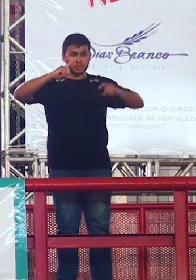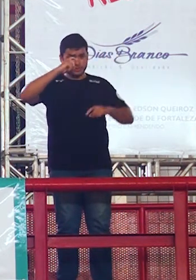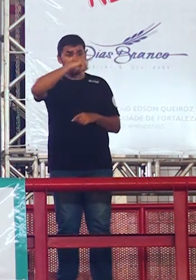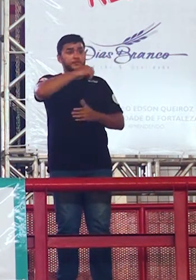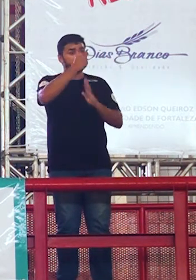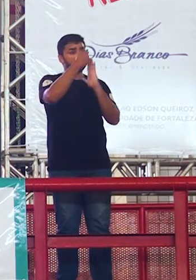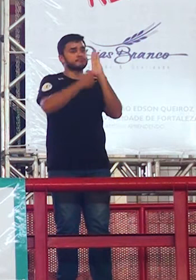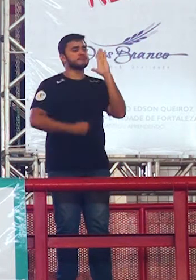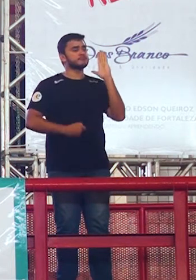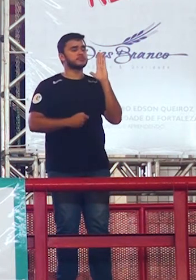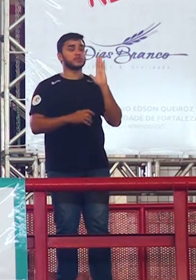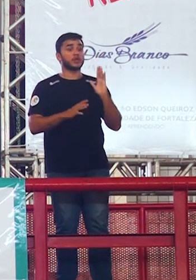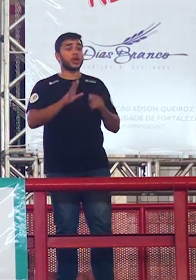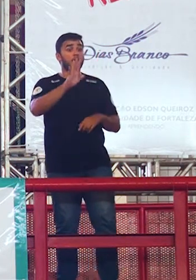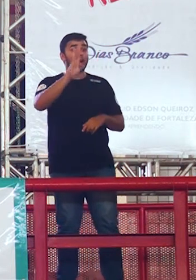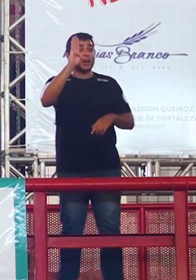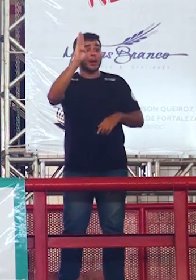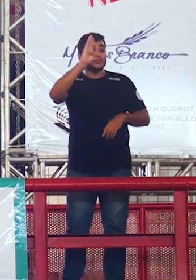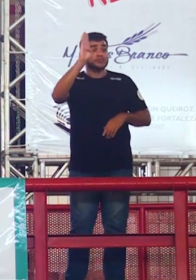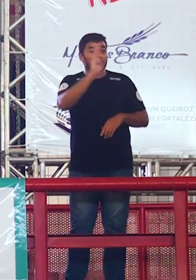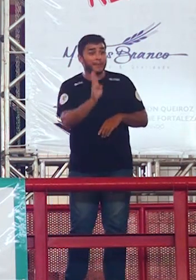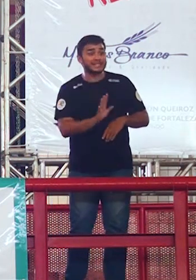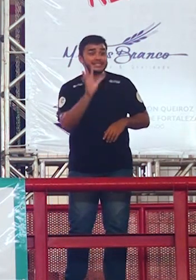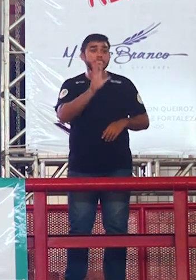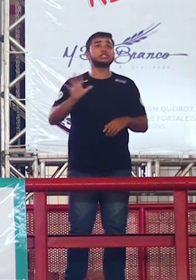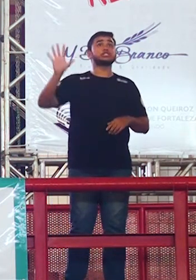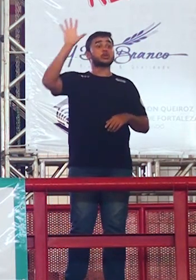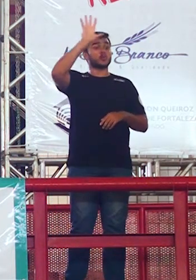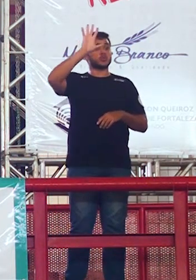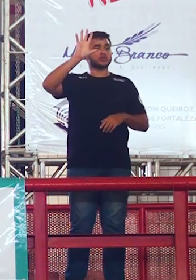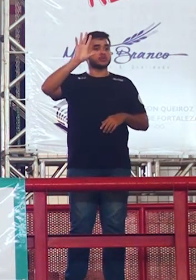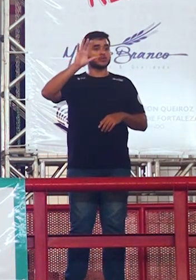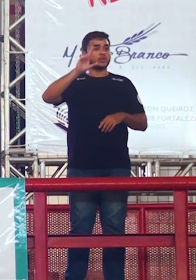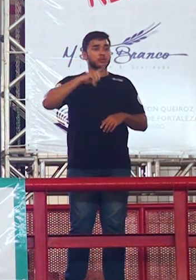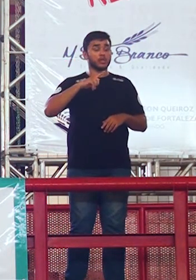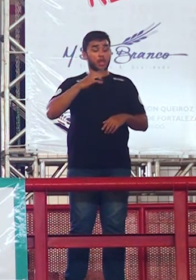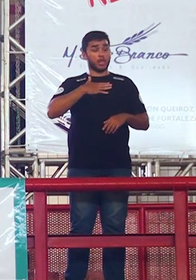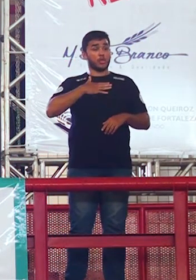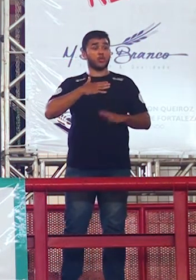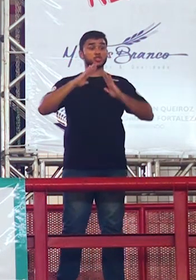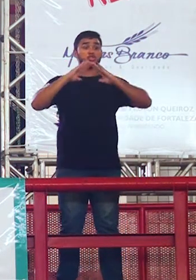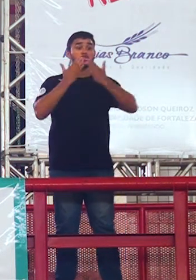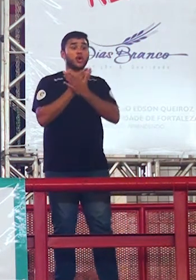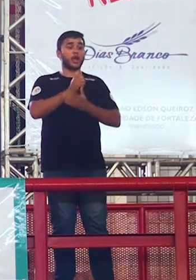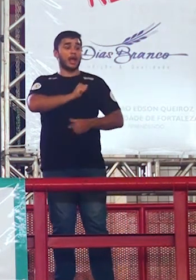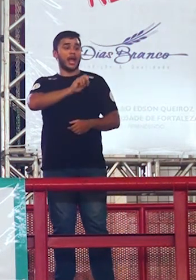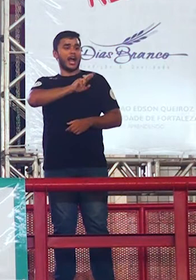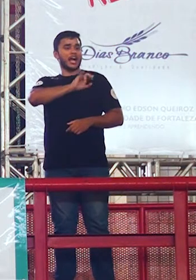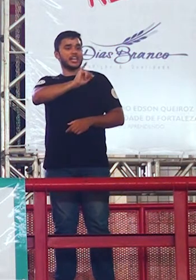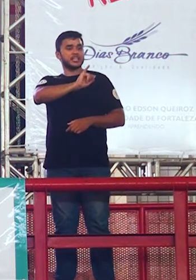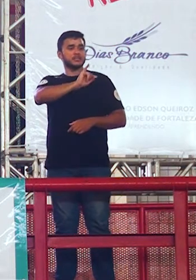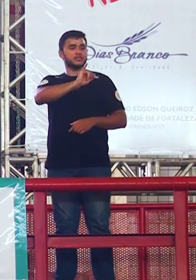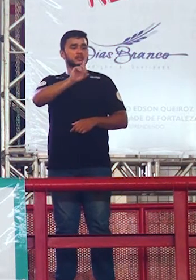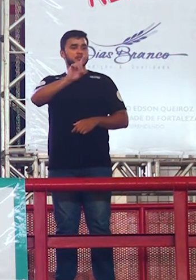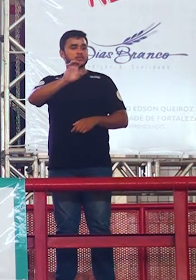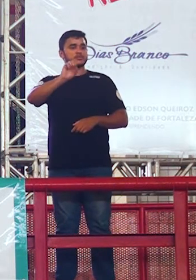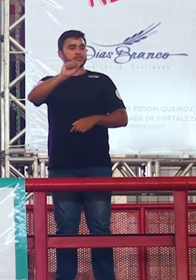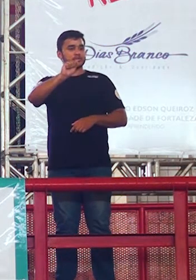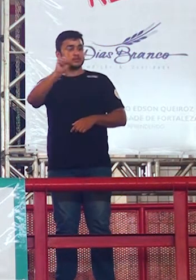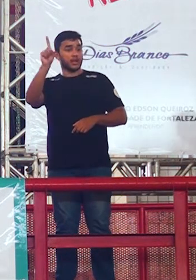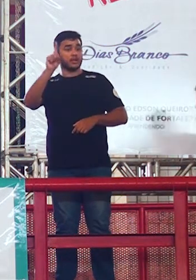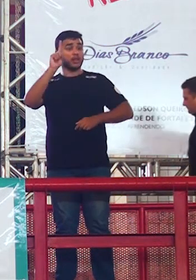em todo o Brasil no sistema que eu trabalho lá tivemos 6 alunos que fecharam